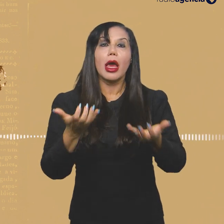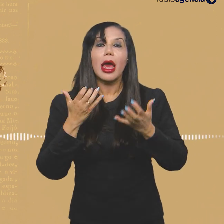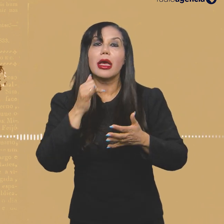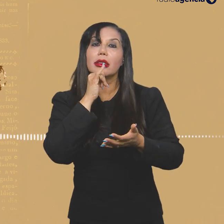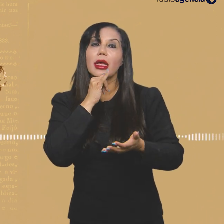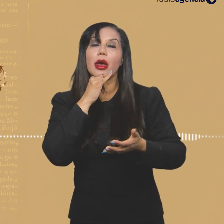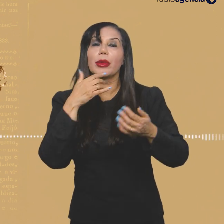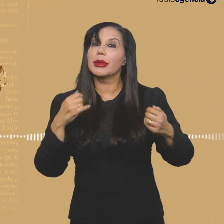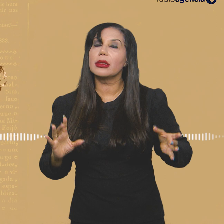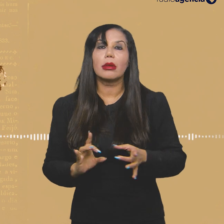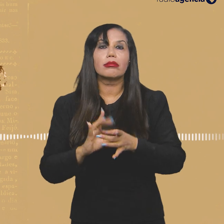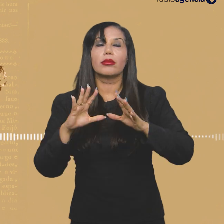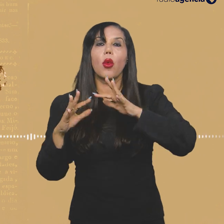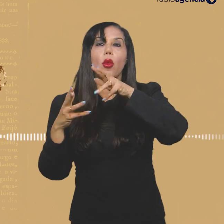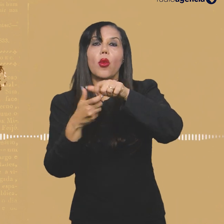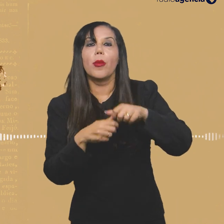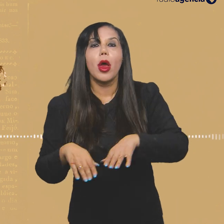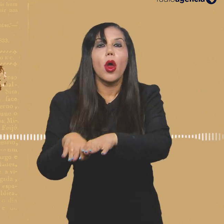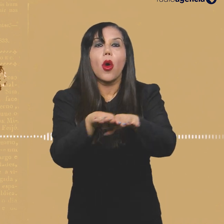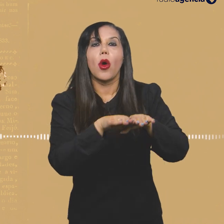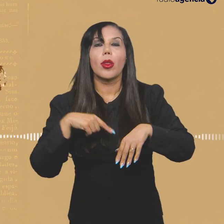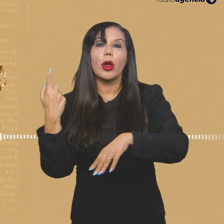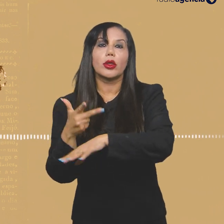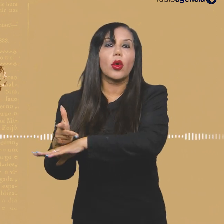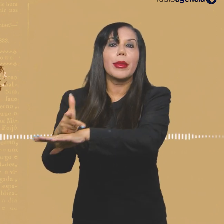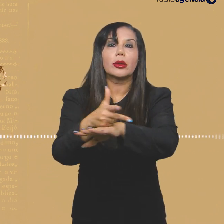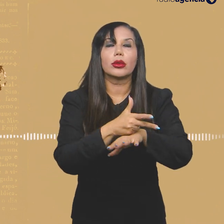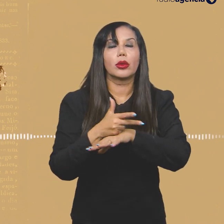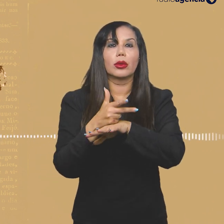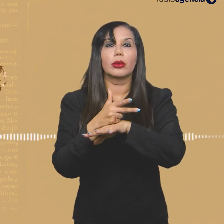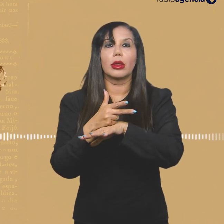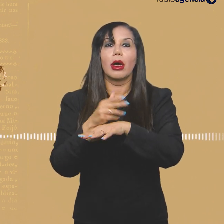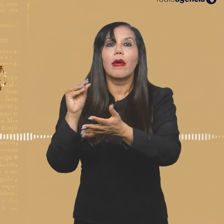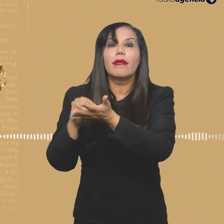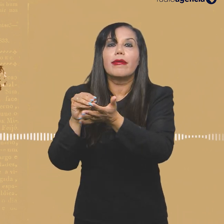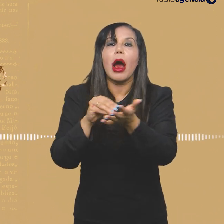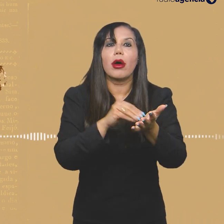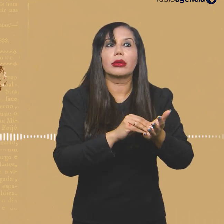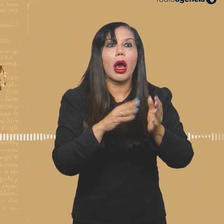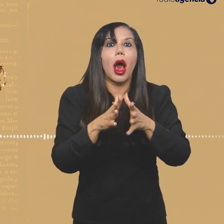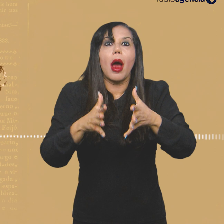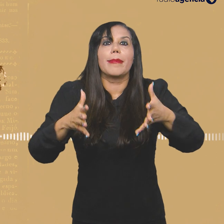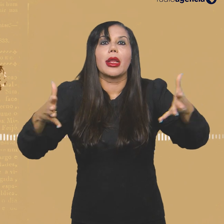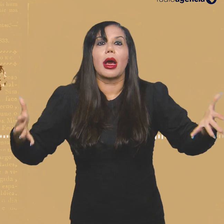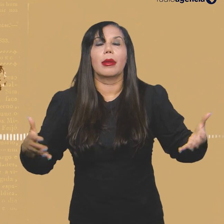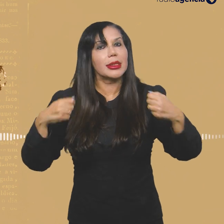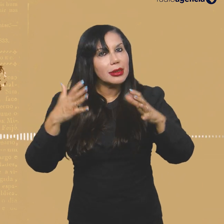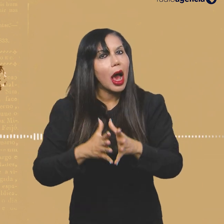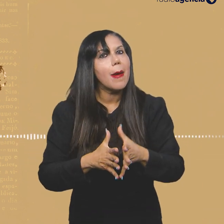reivindicado um lugar de universalidade. A nossa cobertura, ela está longe de ser uma cobertura